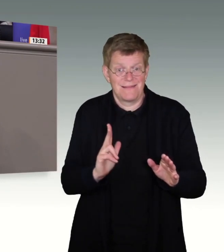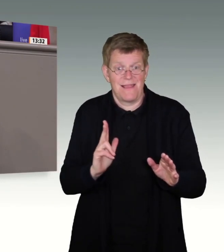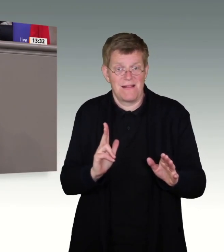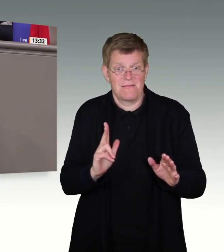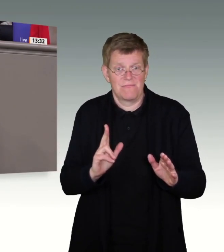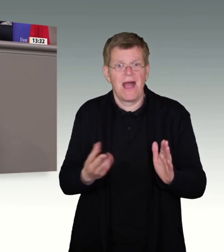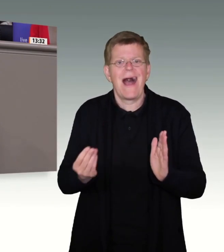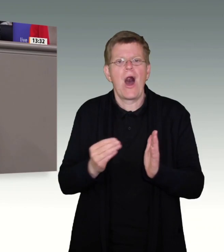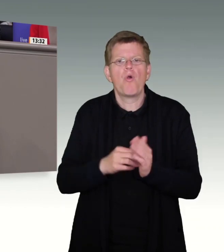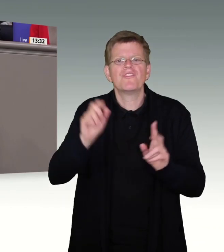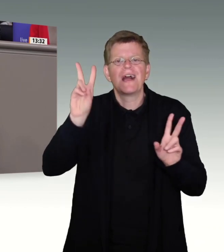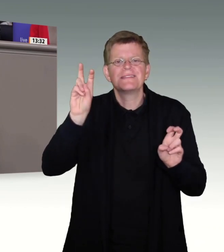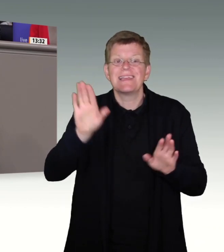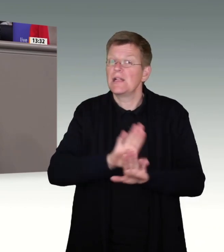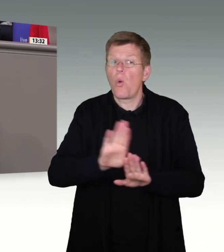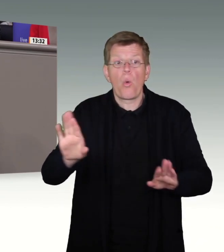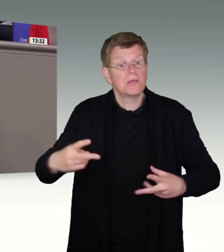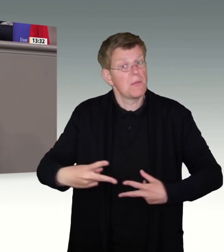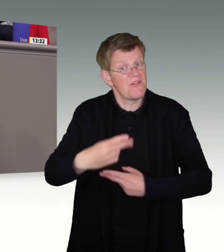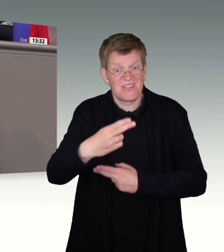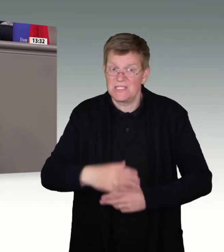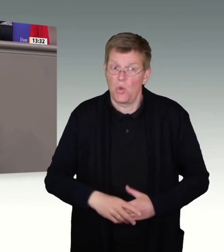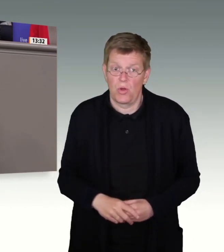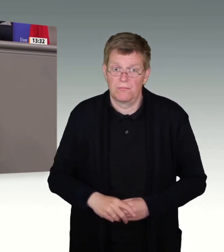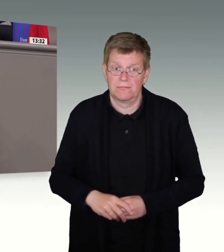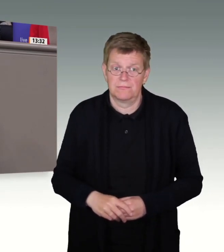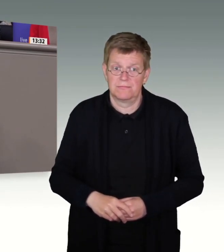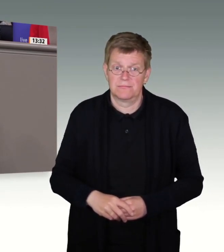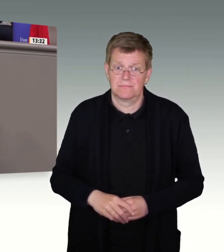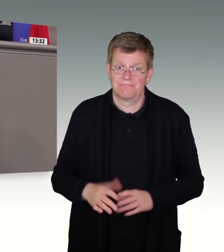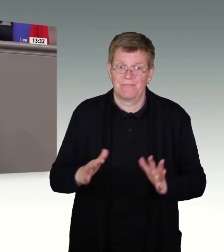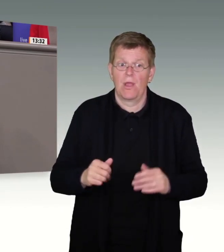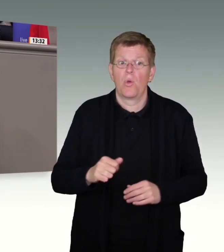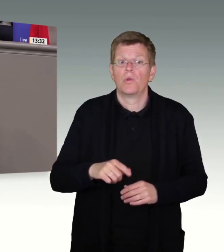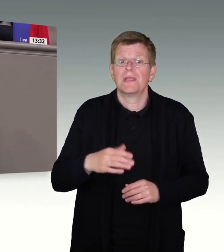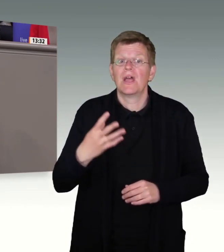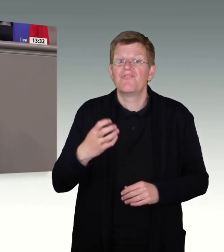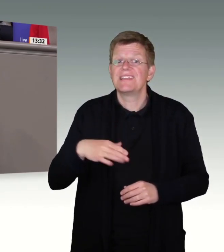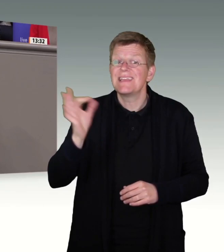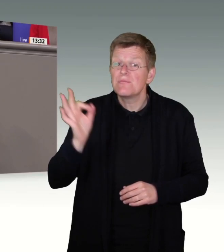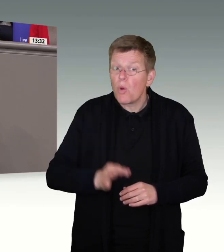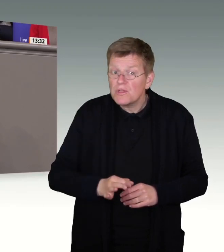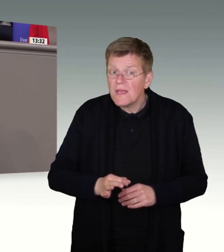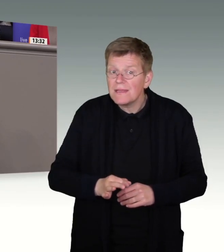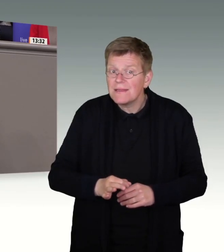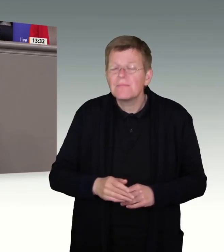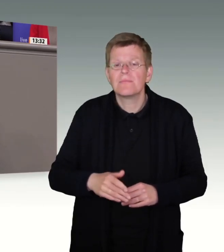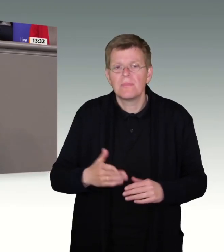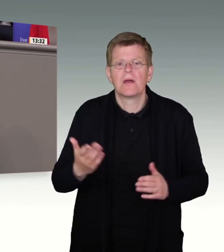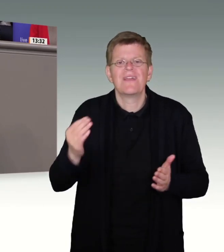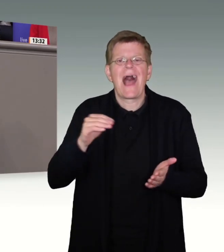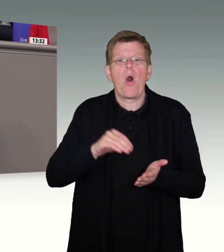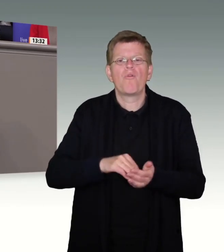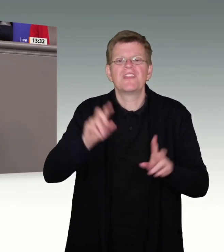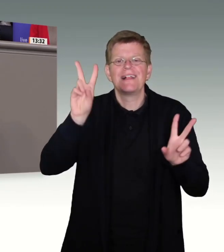Aufenthaltstitel und über 40 Prozent einem befristeten Aufenthaltstitel